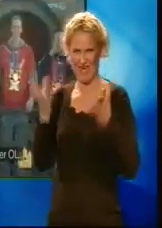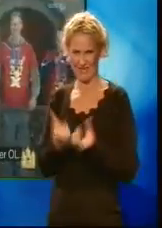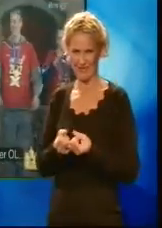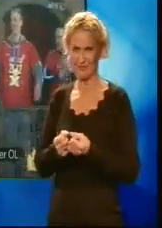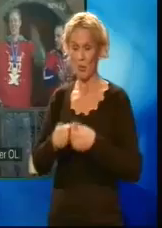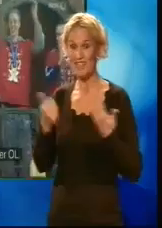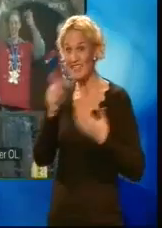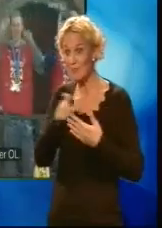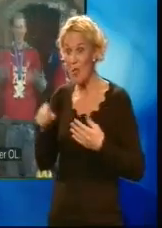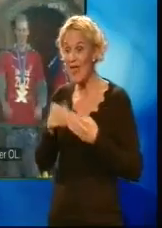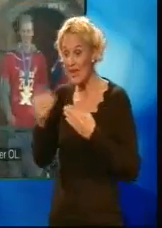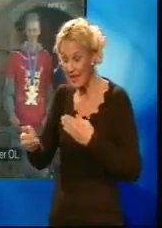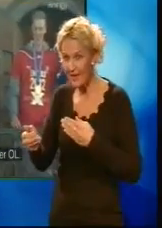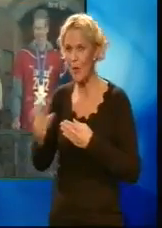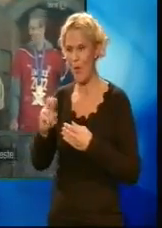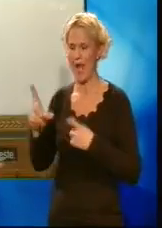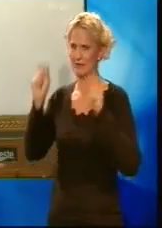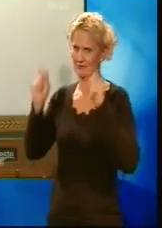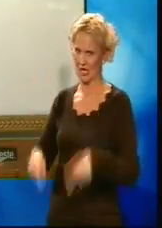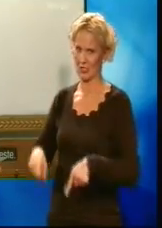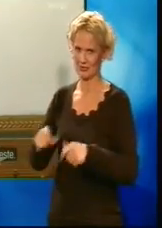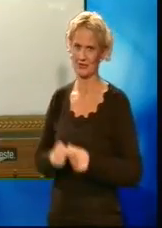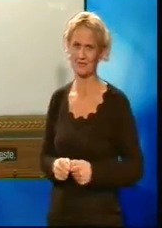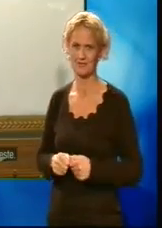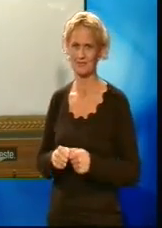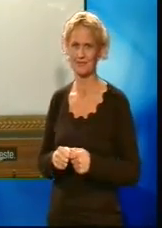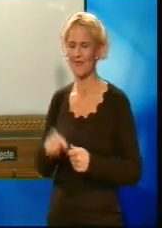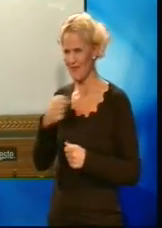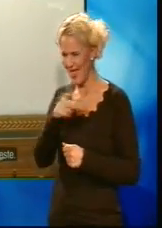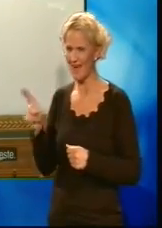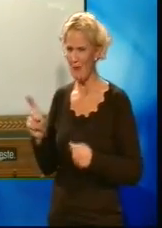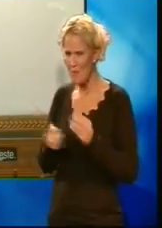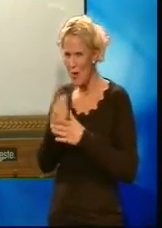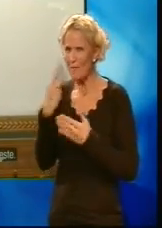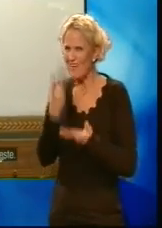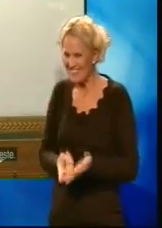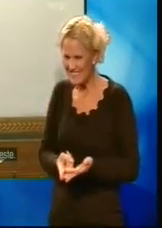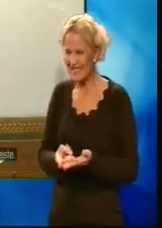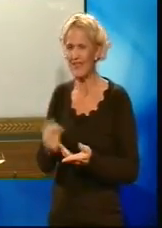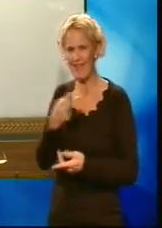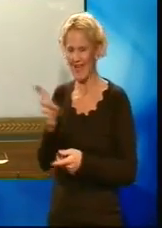starter det olympiske leje. Og derfor er mulighet for å bevise at de er de allerbedste. Stort til løn.